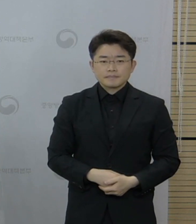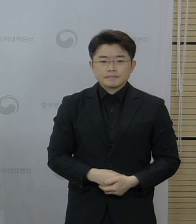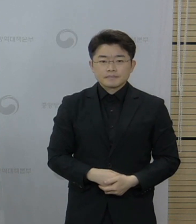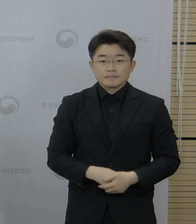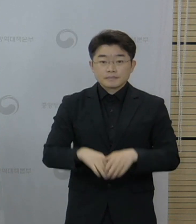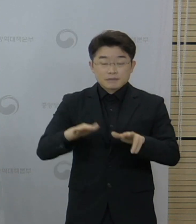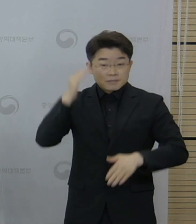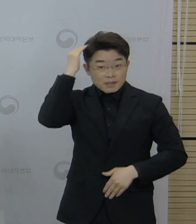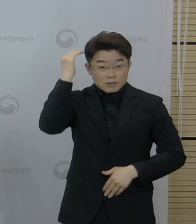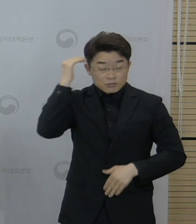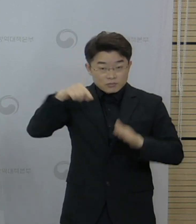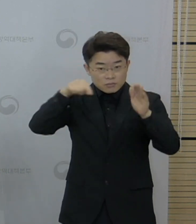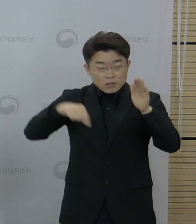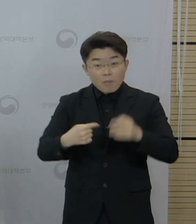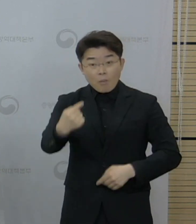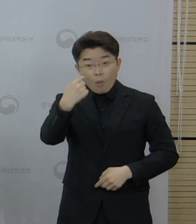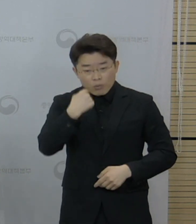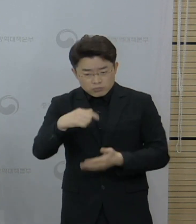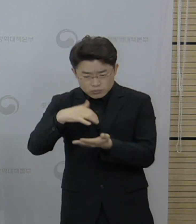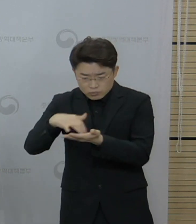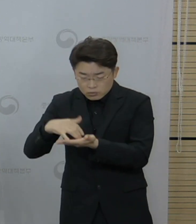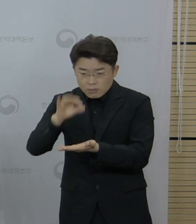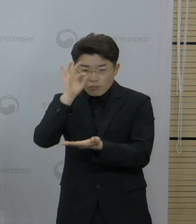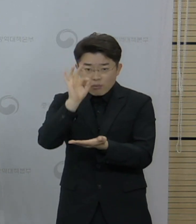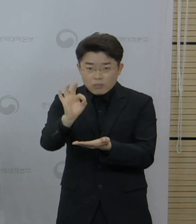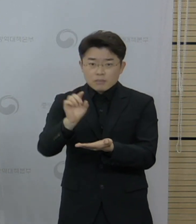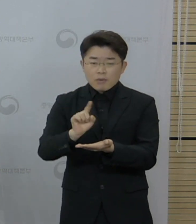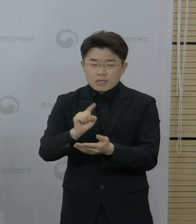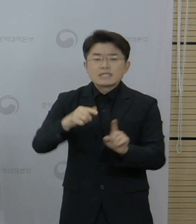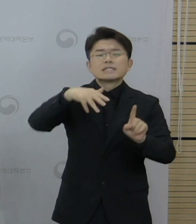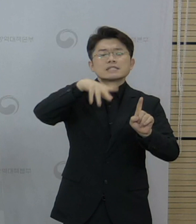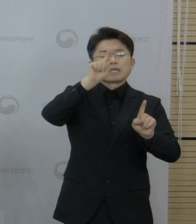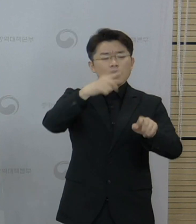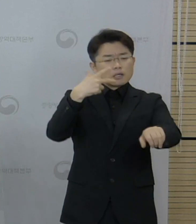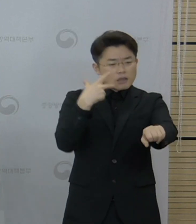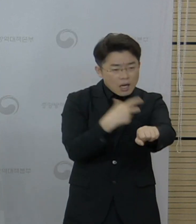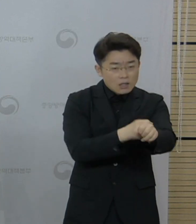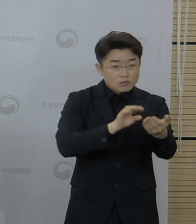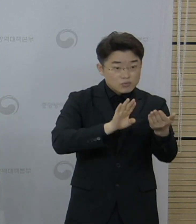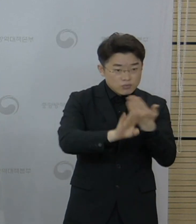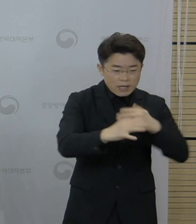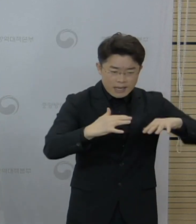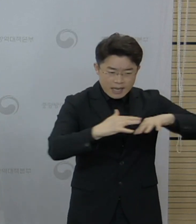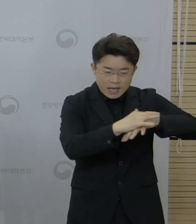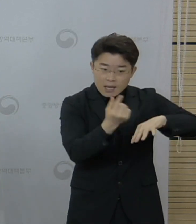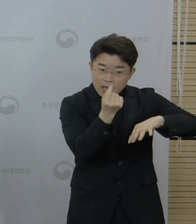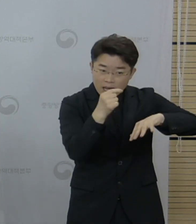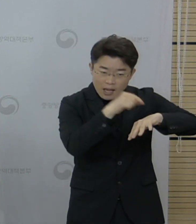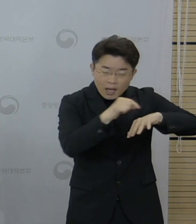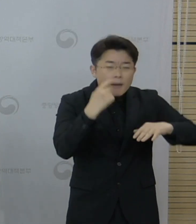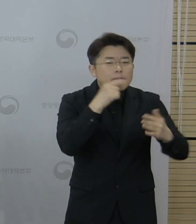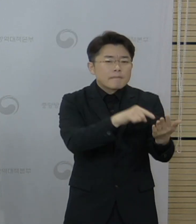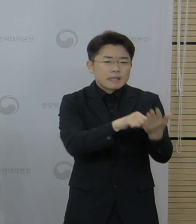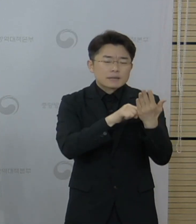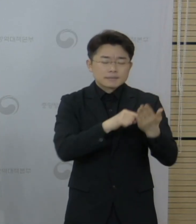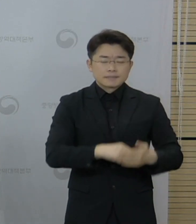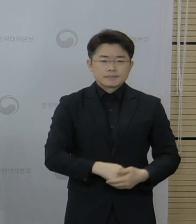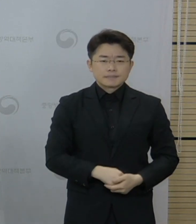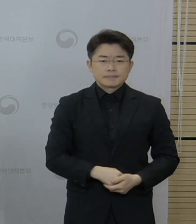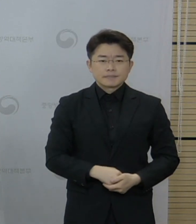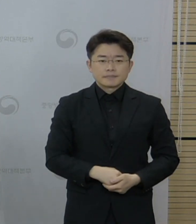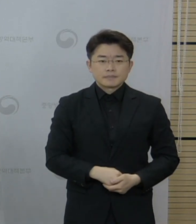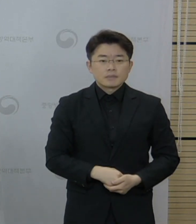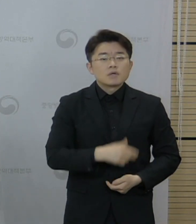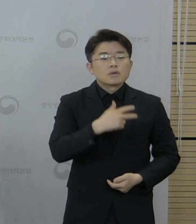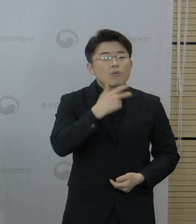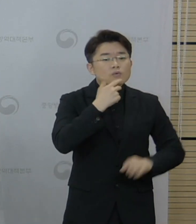현재까지는 모두 1차 접종 이후에 발생한 것으로 확인됐습니다. 그래서 영국하고